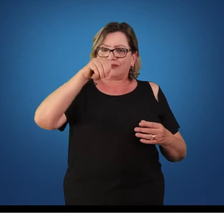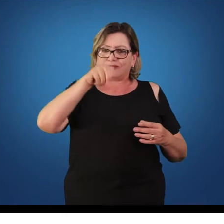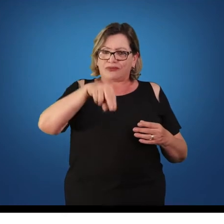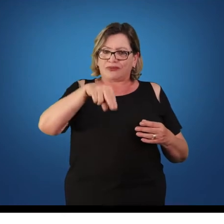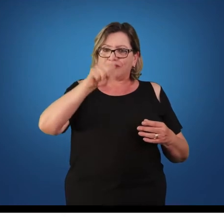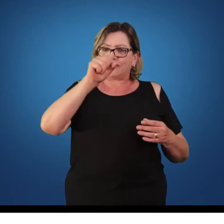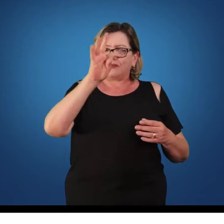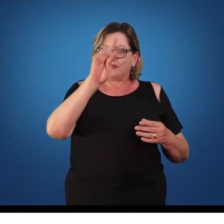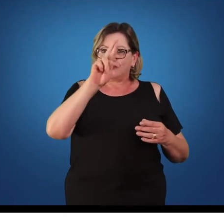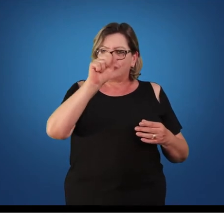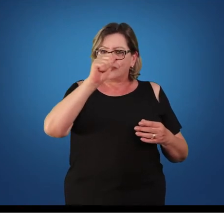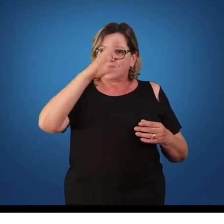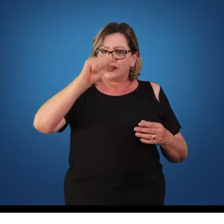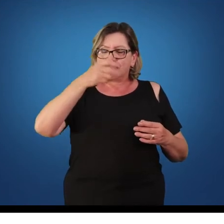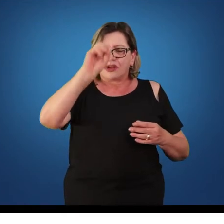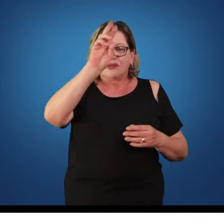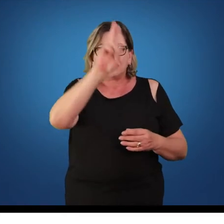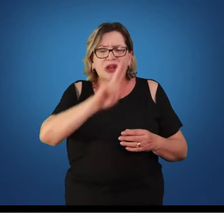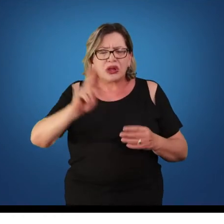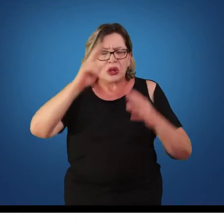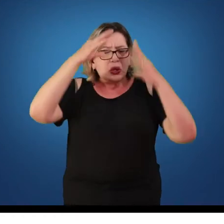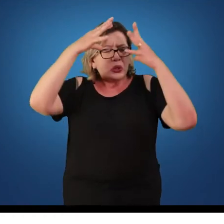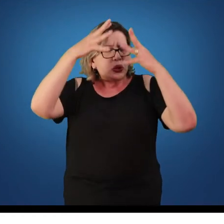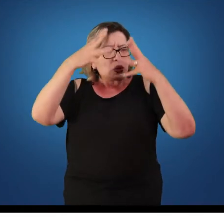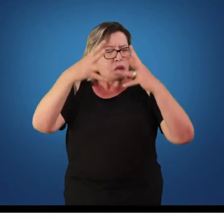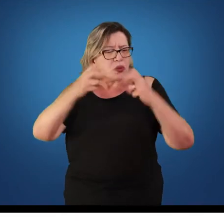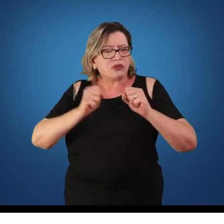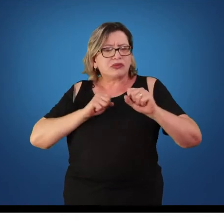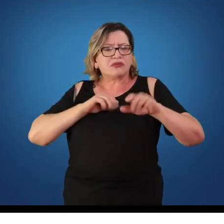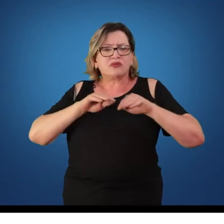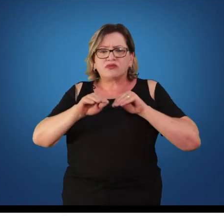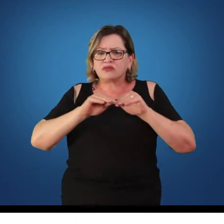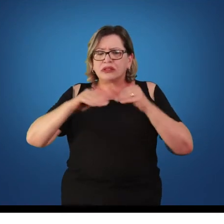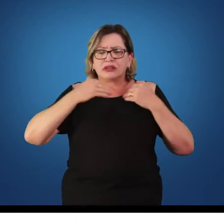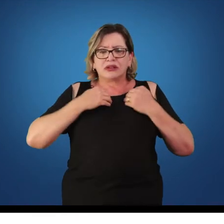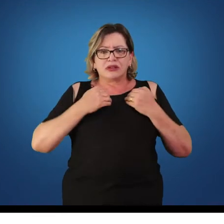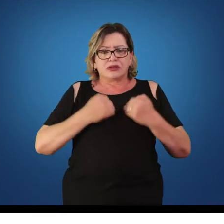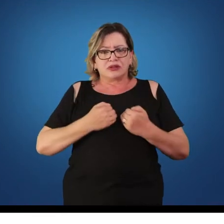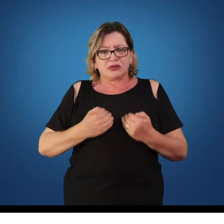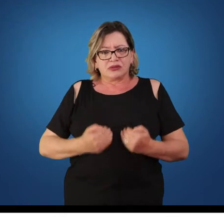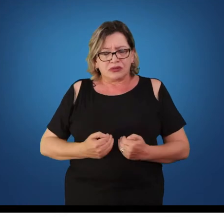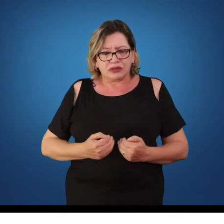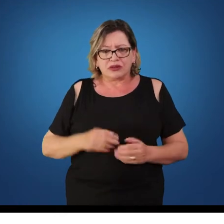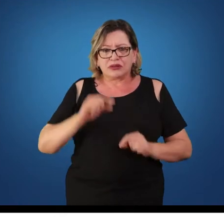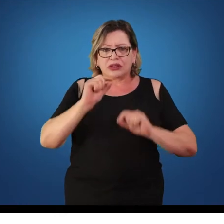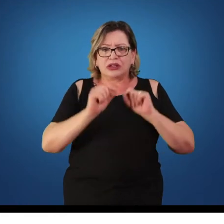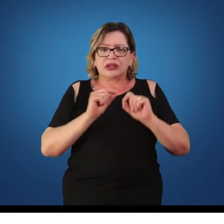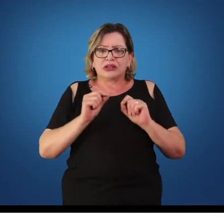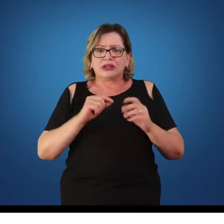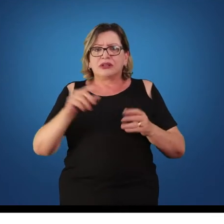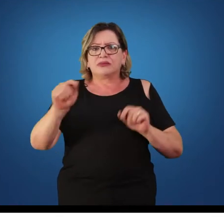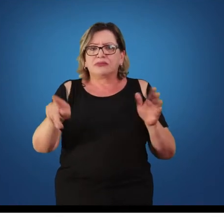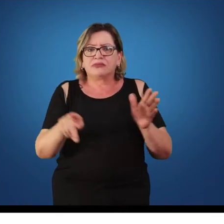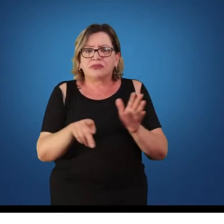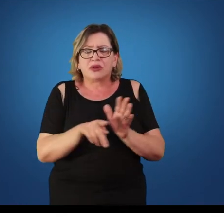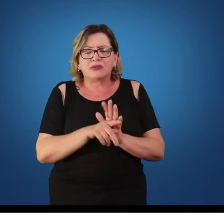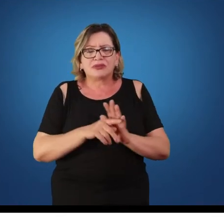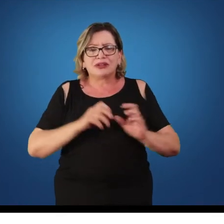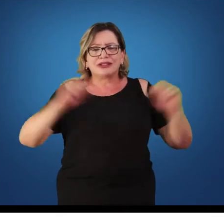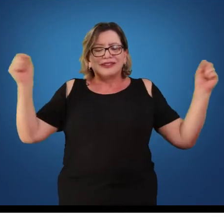E daí a gente vai abranger a ginástica conhecida como ginástica geral, mas que desde 2007 recebe o nome de ginástica para todos, você